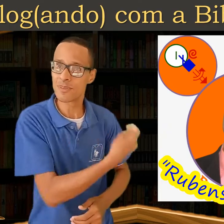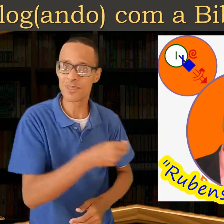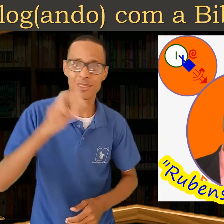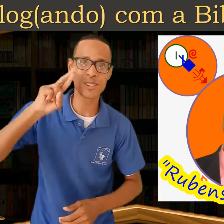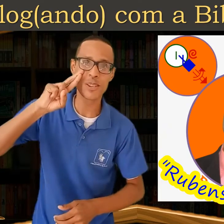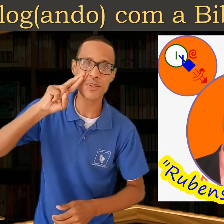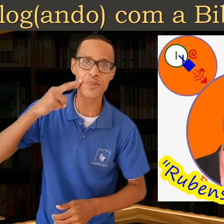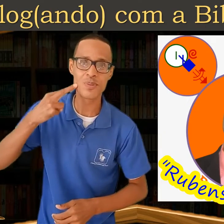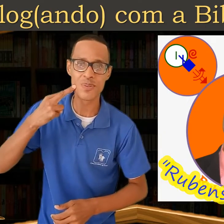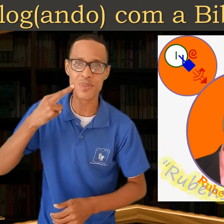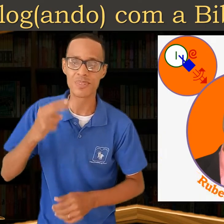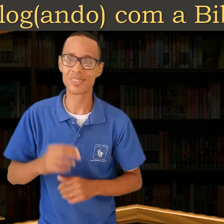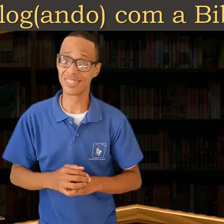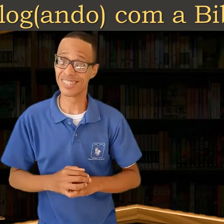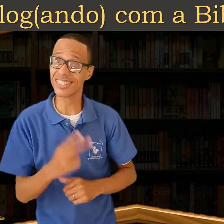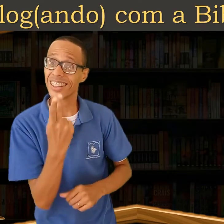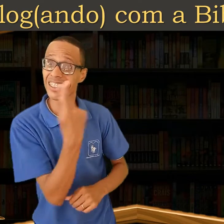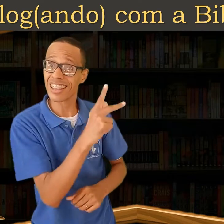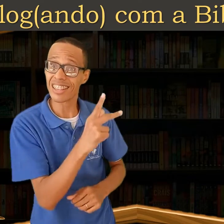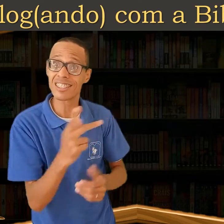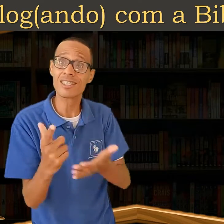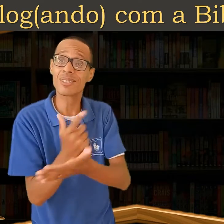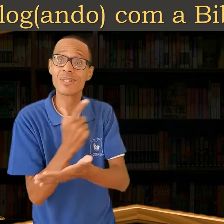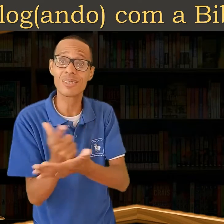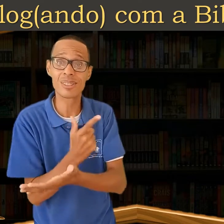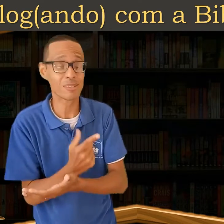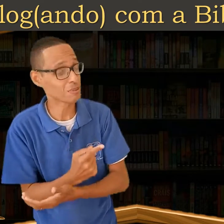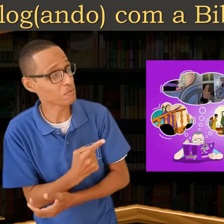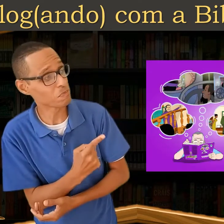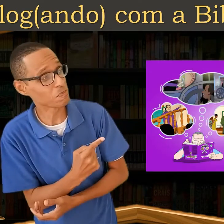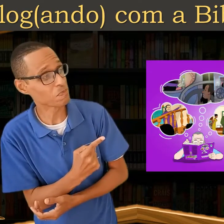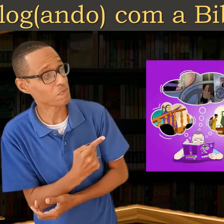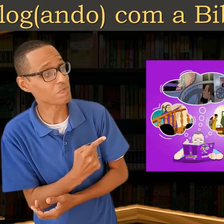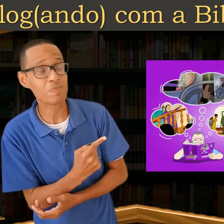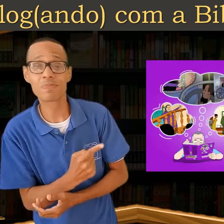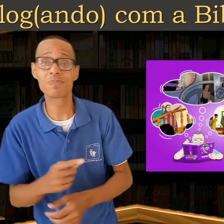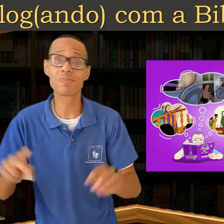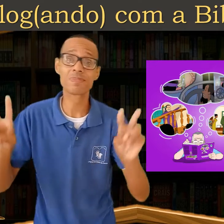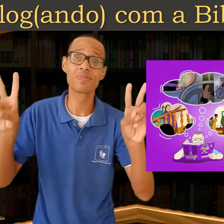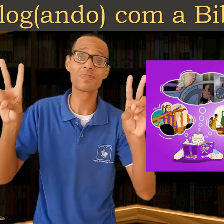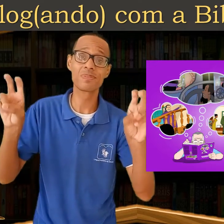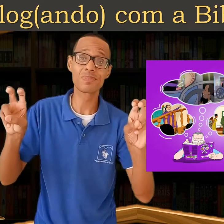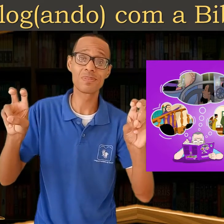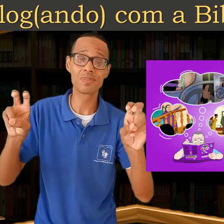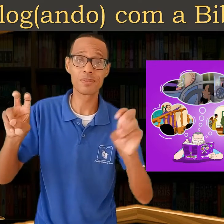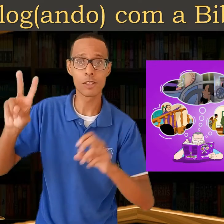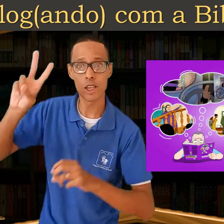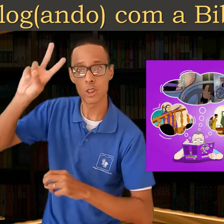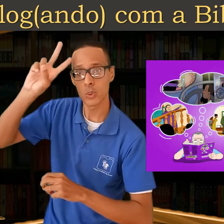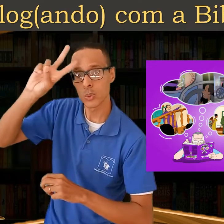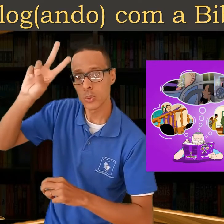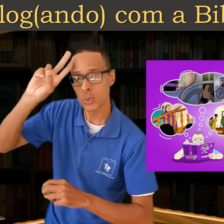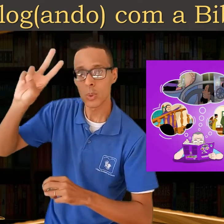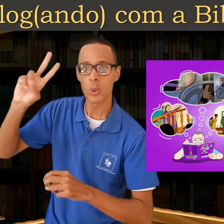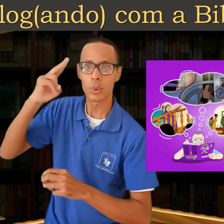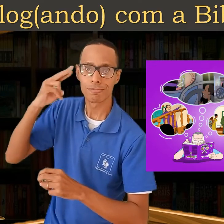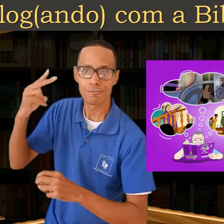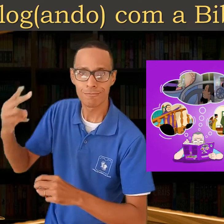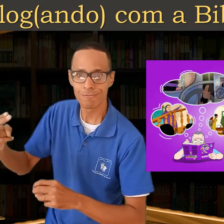Rubens Almeida, que apresenta a sua obra A Lenda e as Histórias